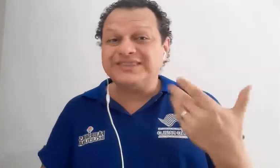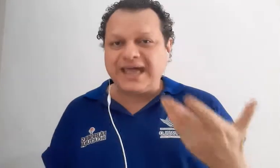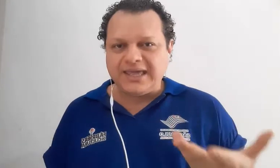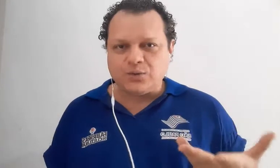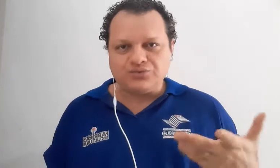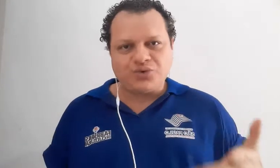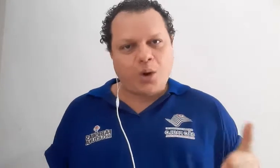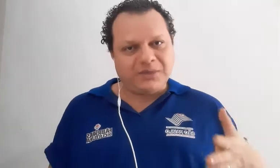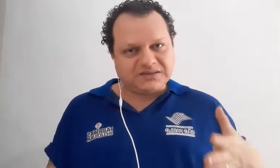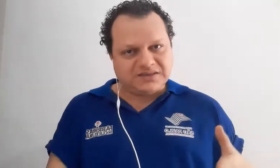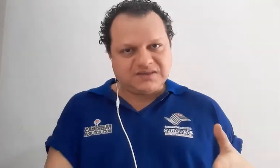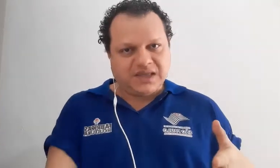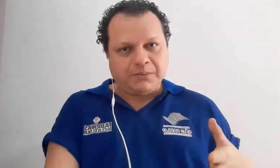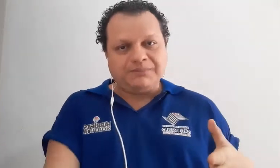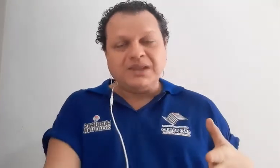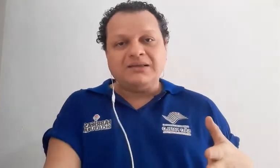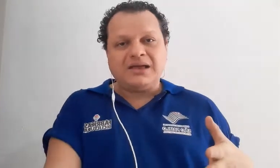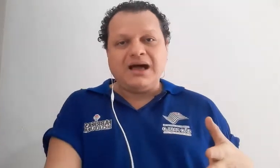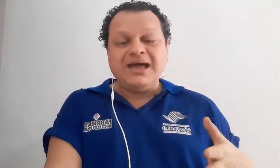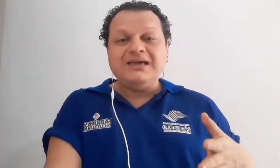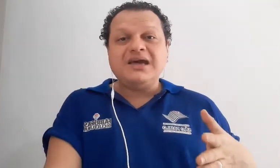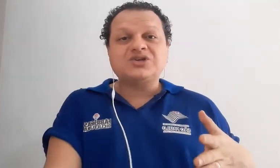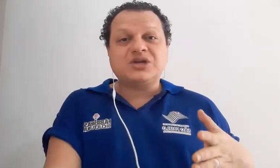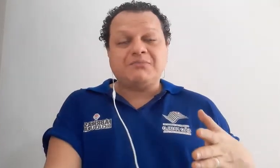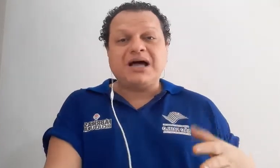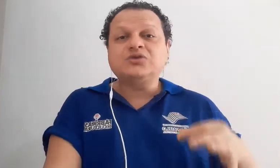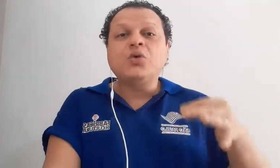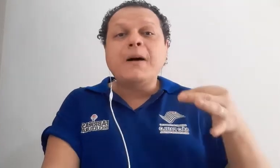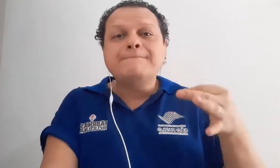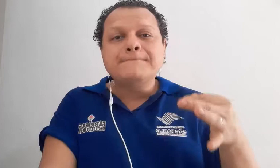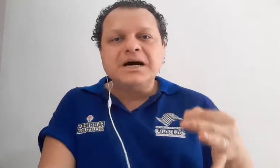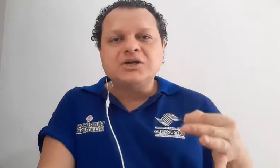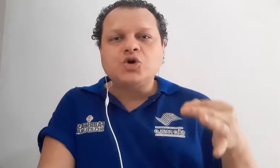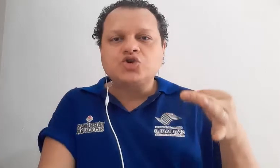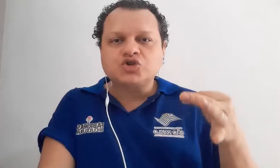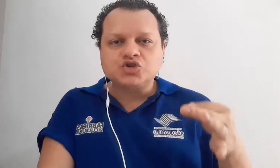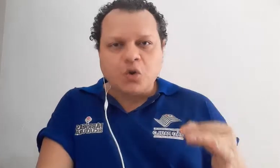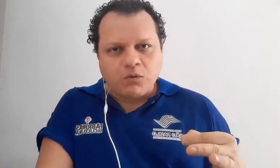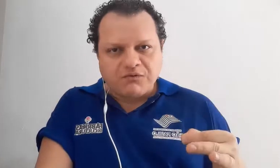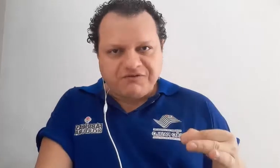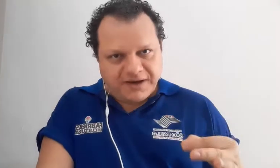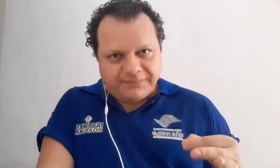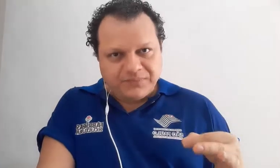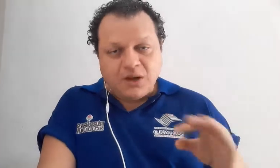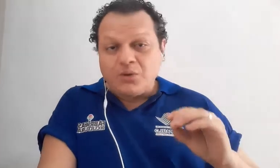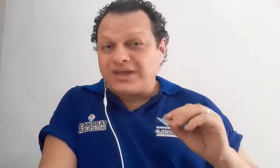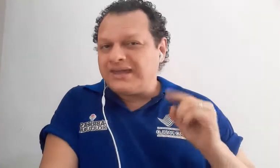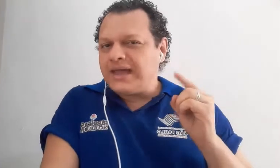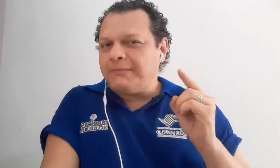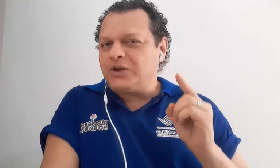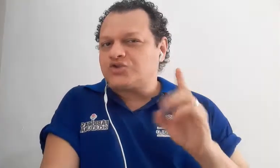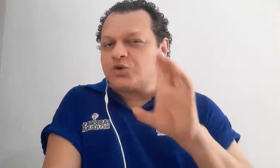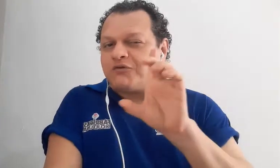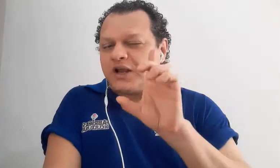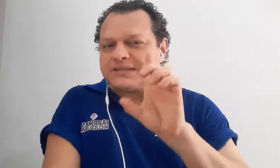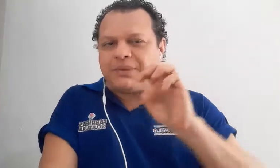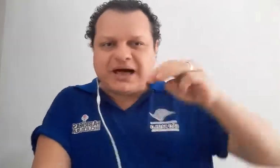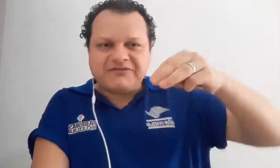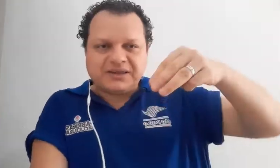tem um nome esse sistema, tá? E é chamado Manosoufa. O que é Manosoufa? Olha essa palavra. Então,